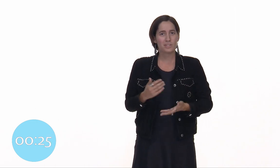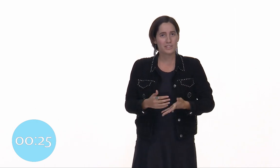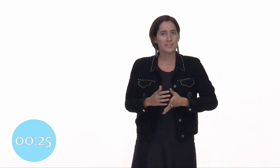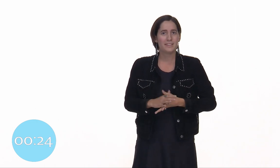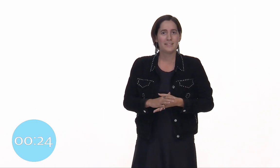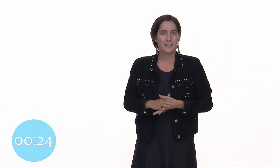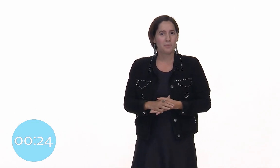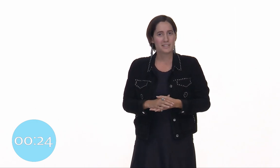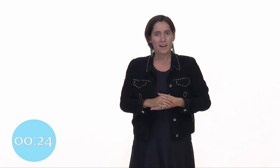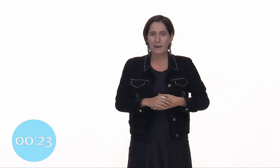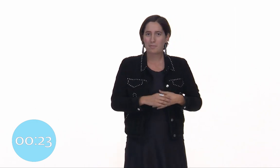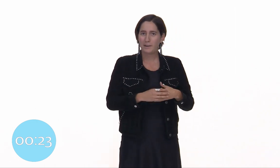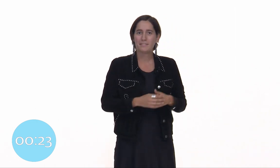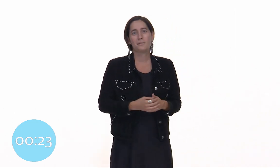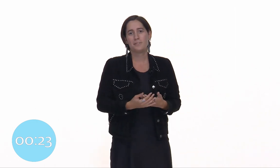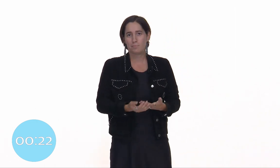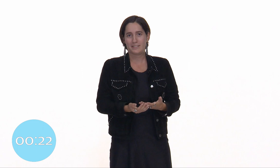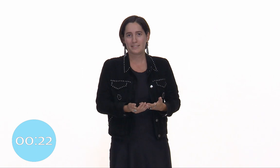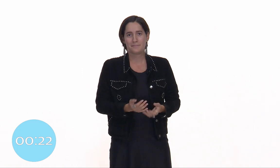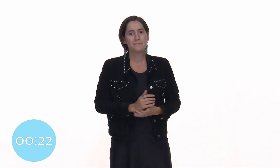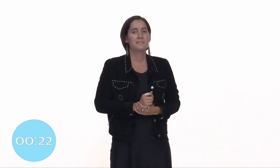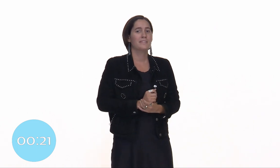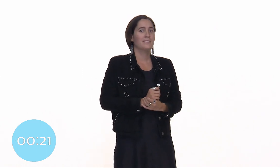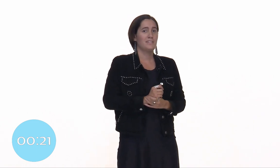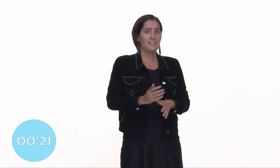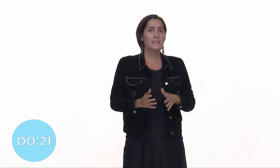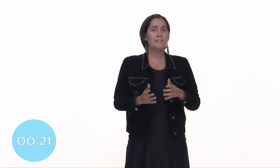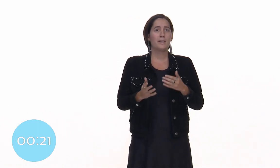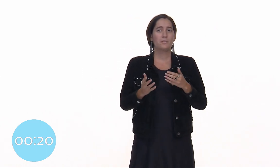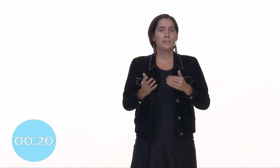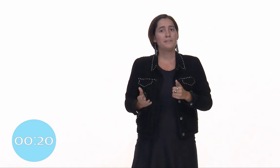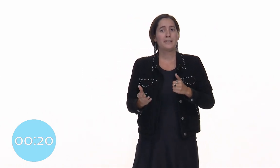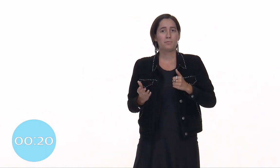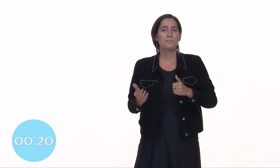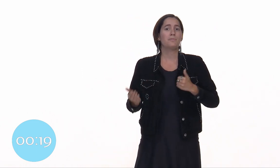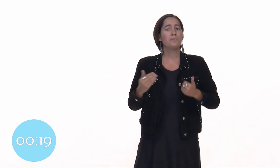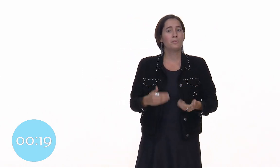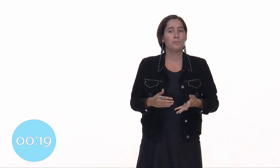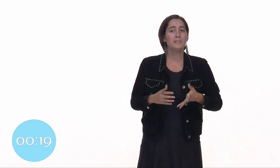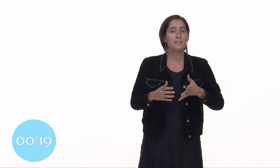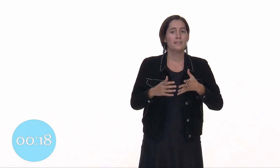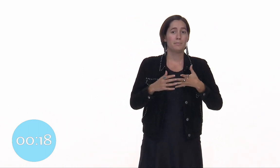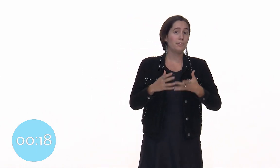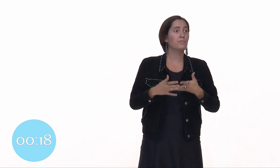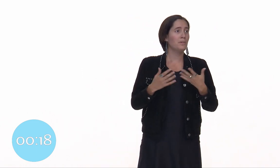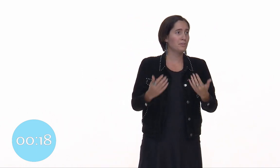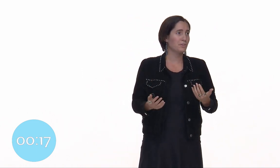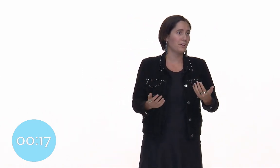rigide, ça ne l'empêche apparemment pas d'avoir de la souplesse. J'ai ainsi un matériau efficace pour lutter contre le bruit et prendre soin de votre cœur.